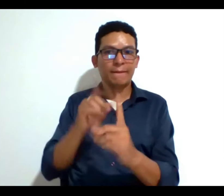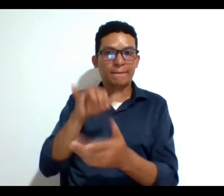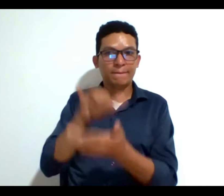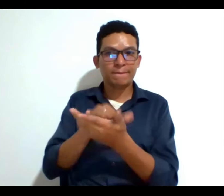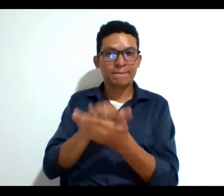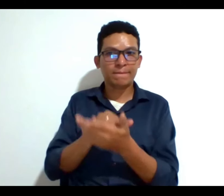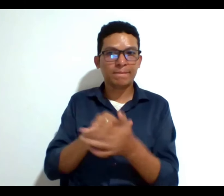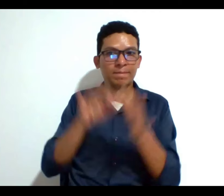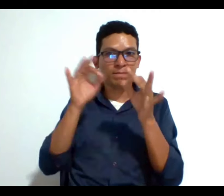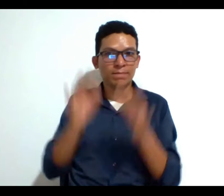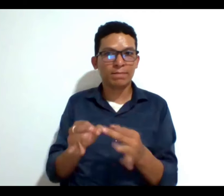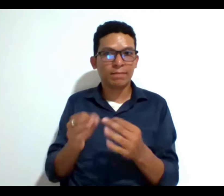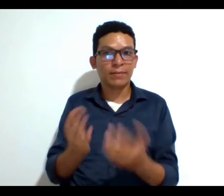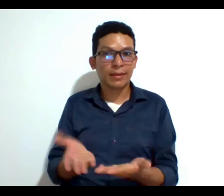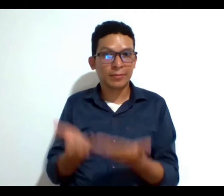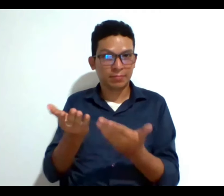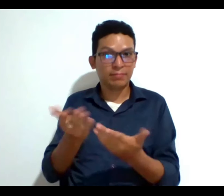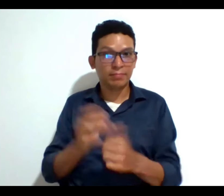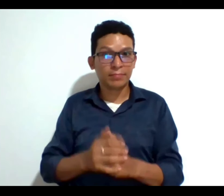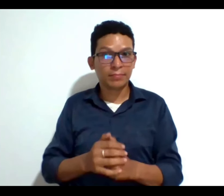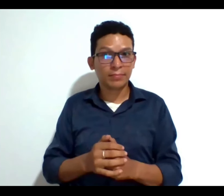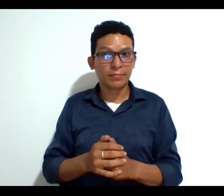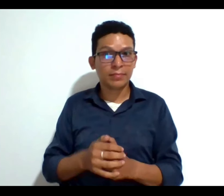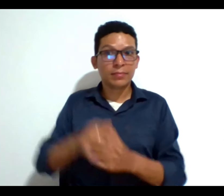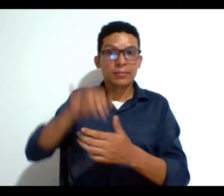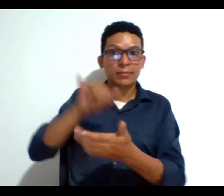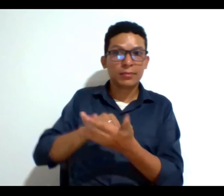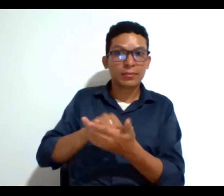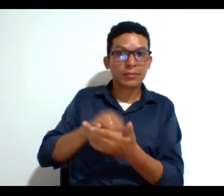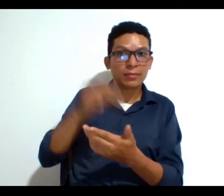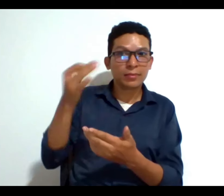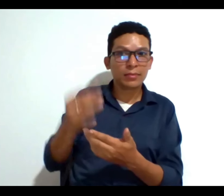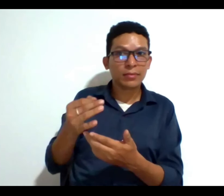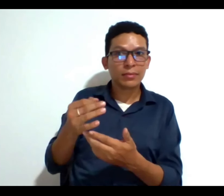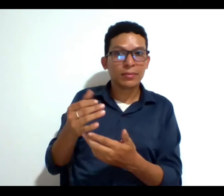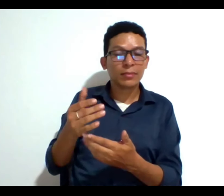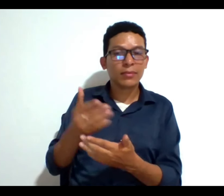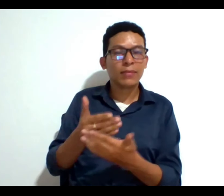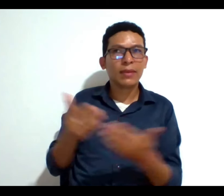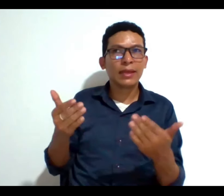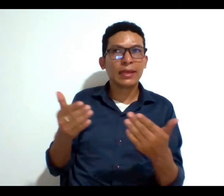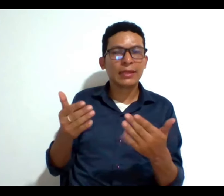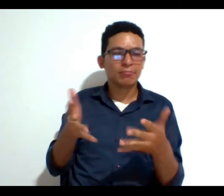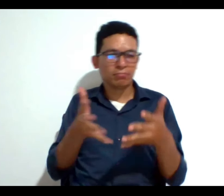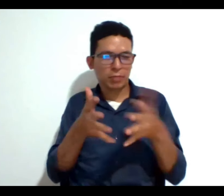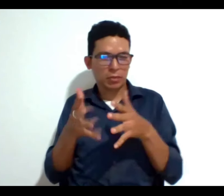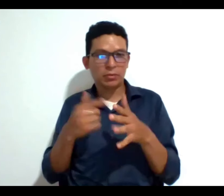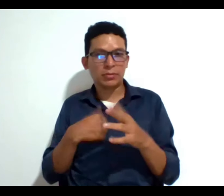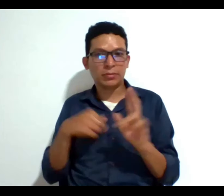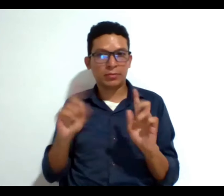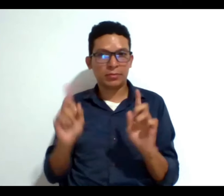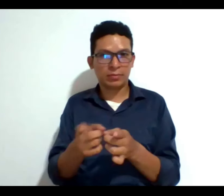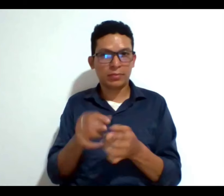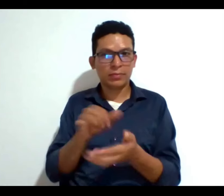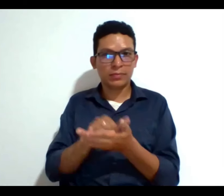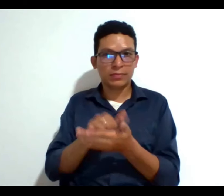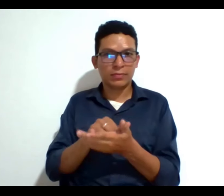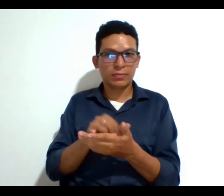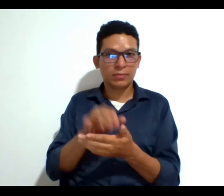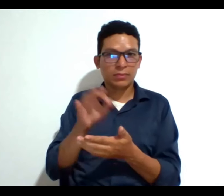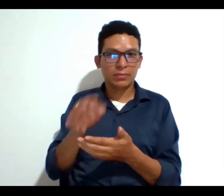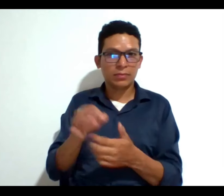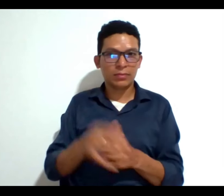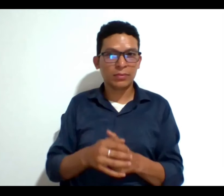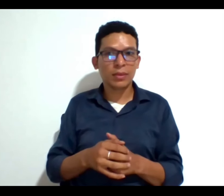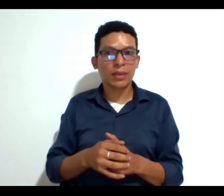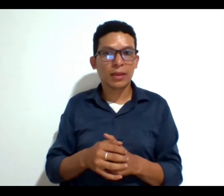determinada entonces a grandes rasgos más o menos les acabo de resumir cómo se evalúa la competencia en las